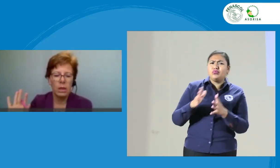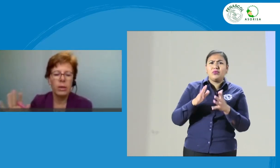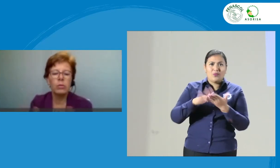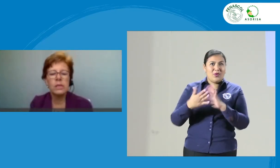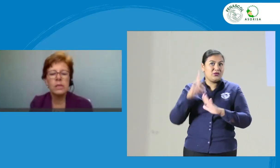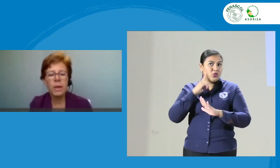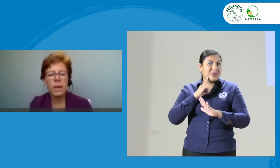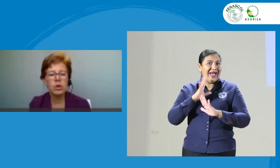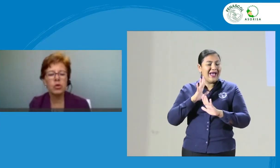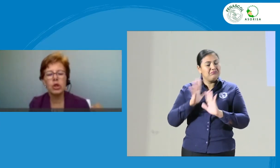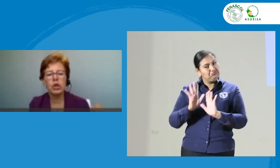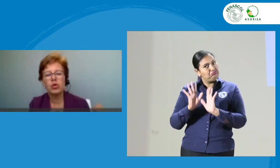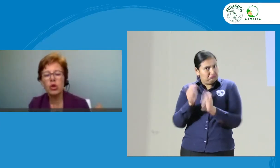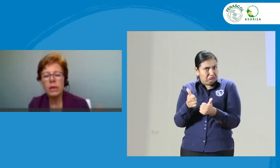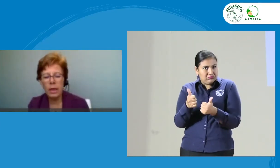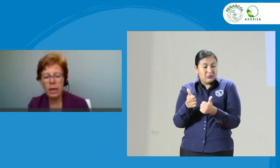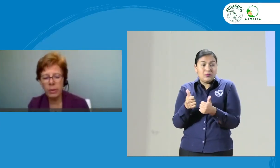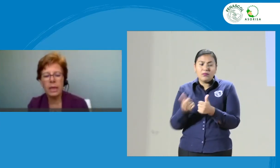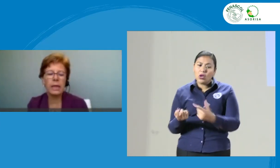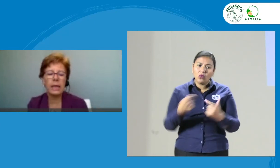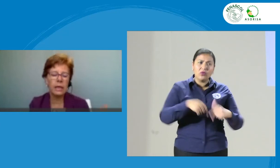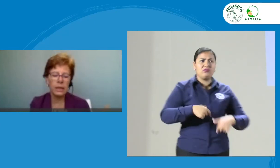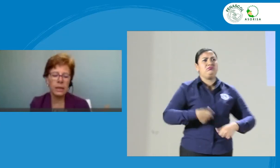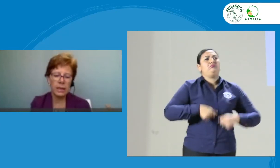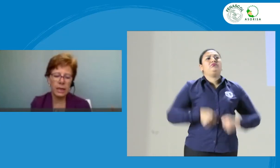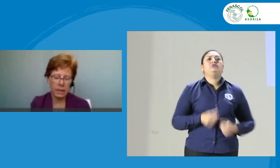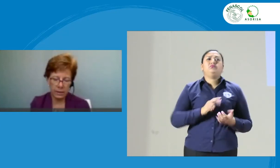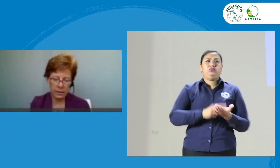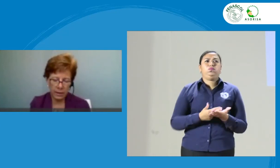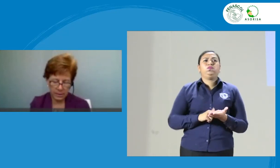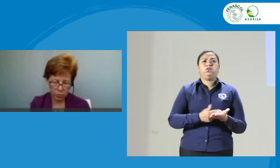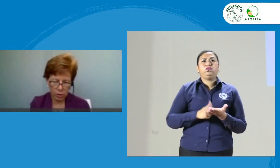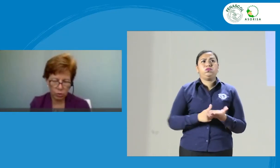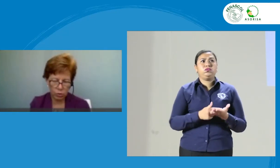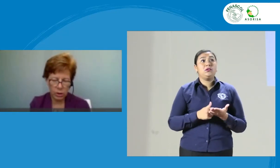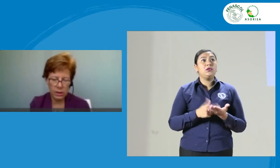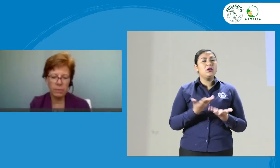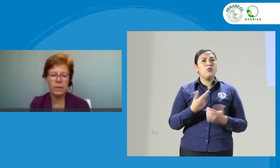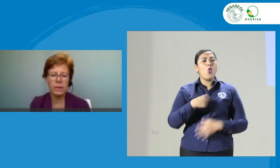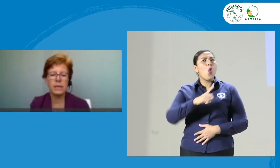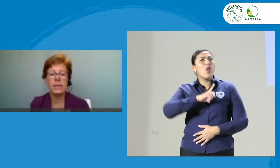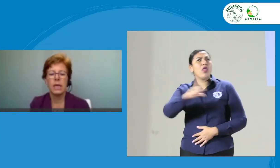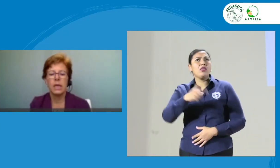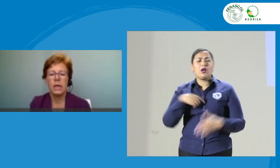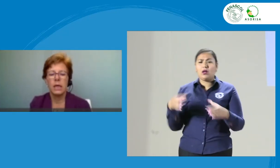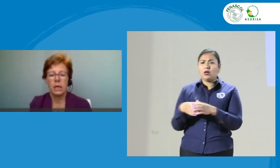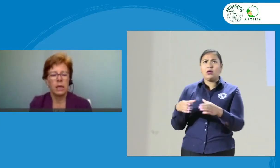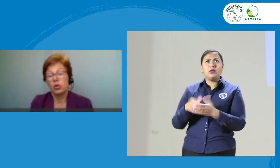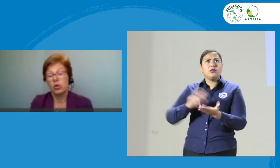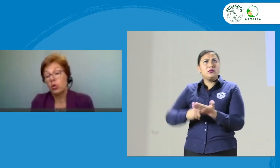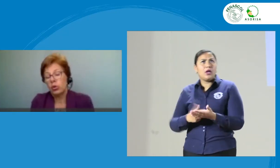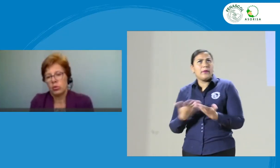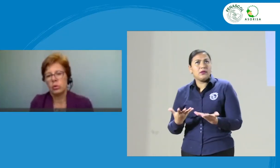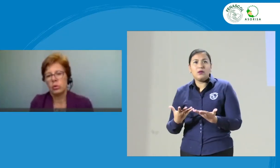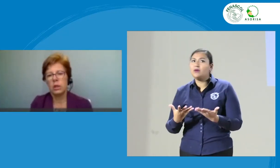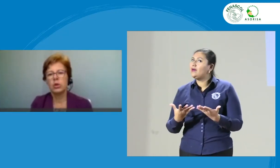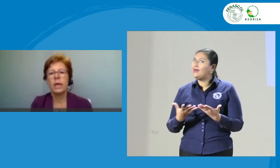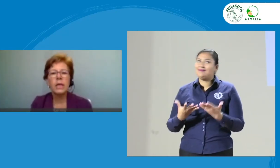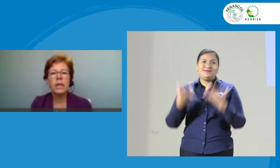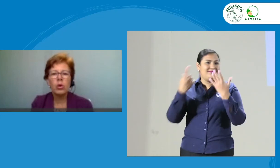Pero mis espacios en donde yo soy intérprete y líder de la asociación de intérpretes son otro. Y